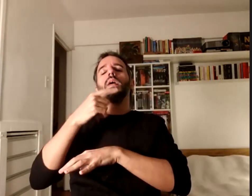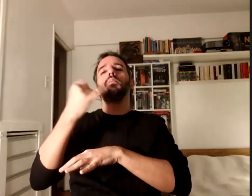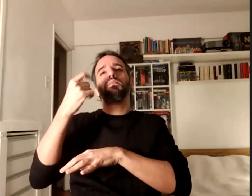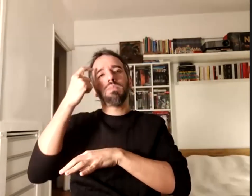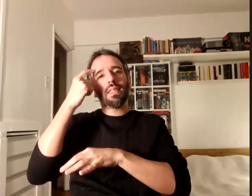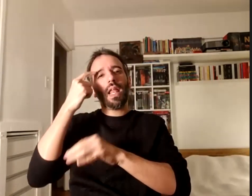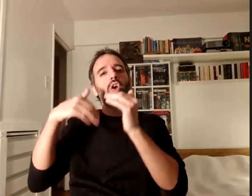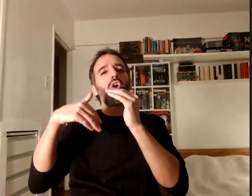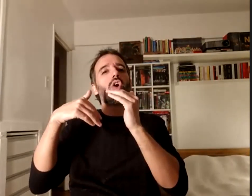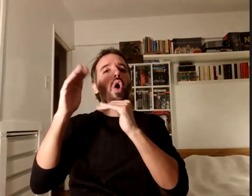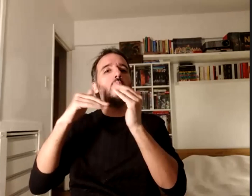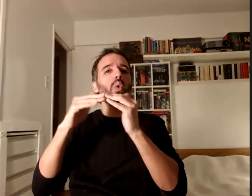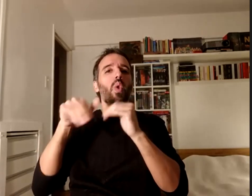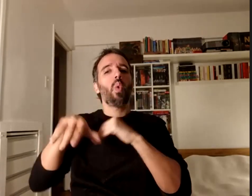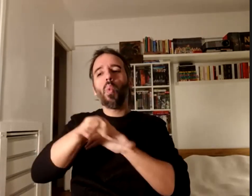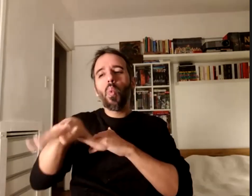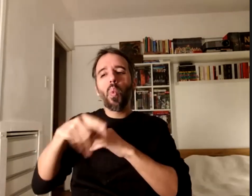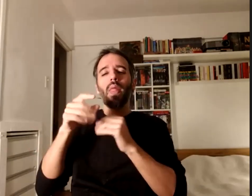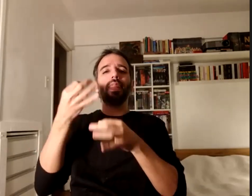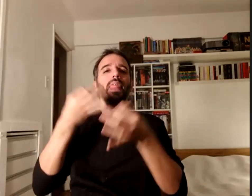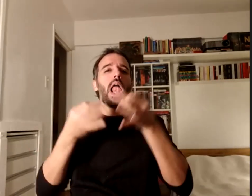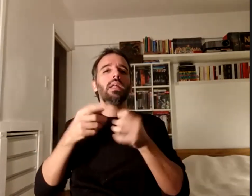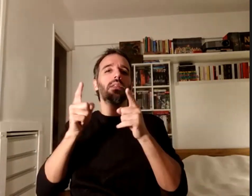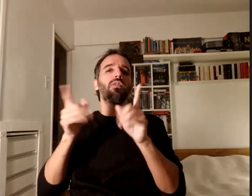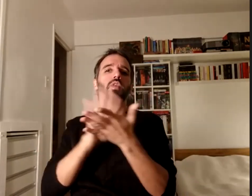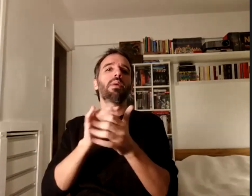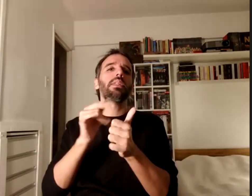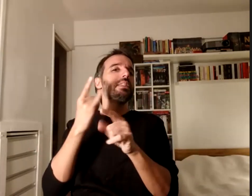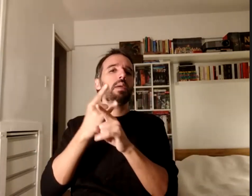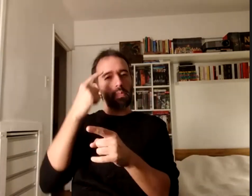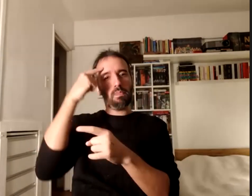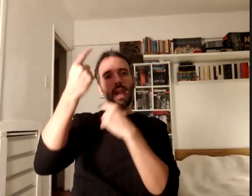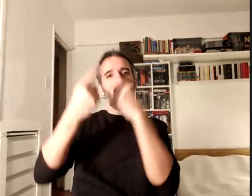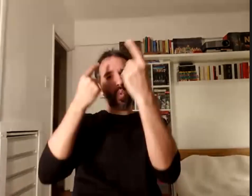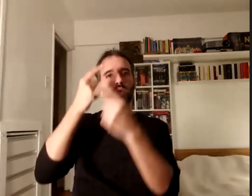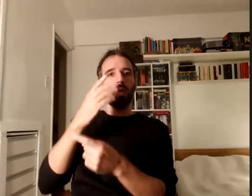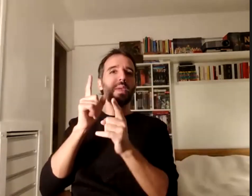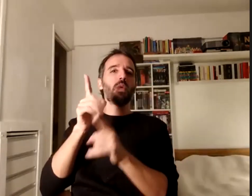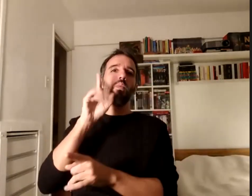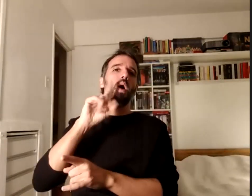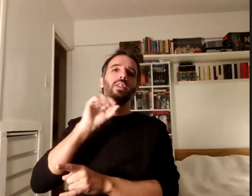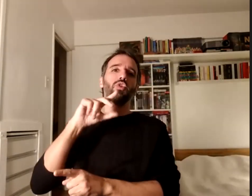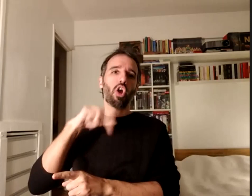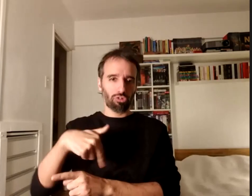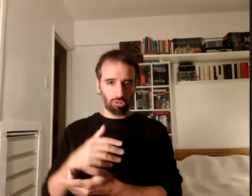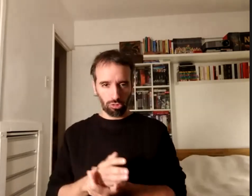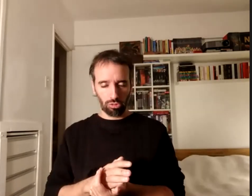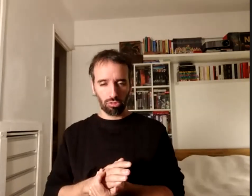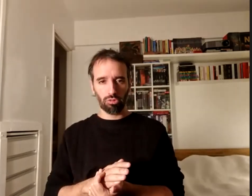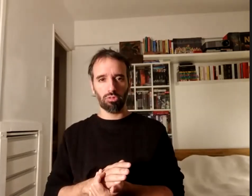análisis tiene que venir de la mano de estas preguntas que hacía Barton y que es importante no